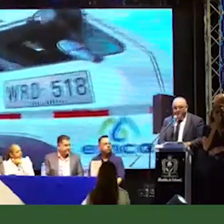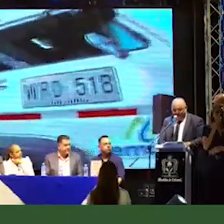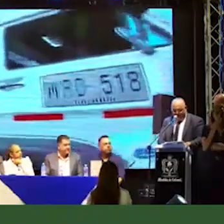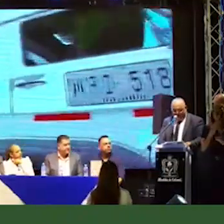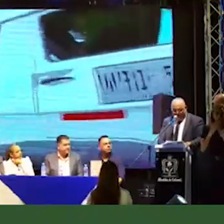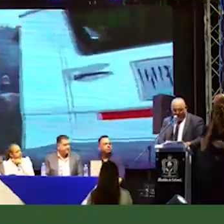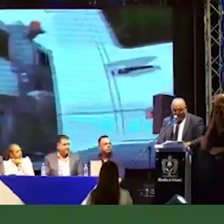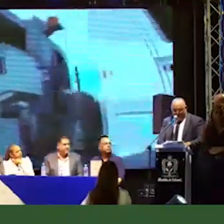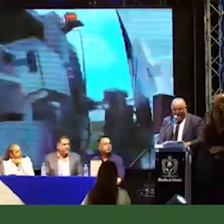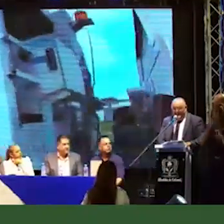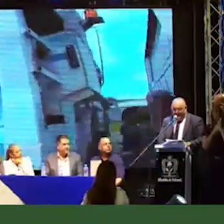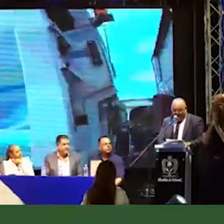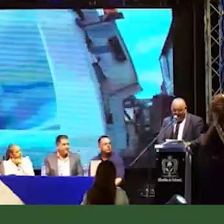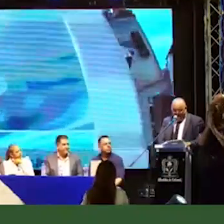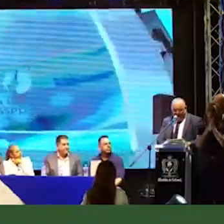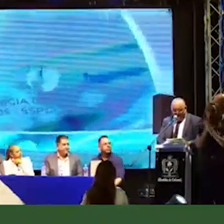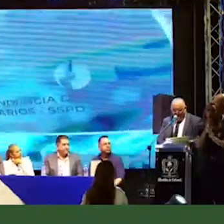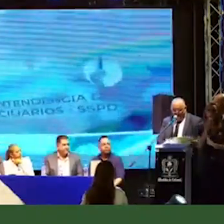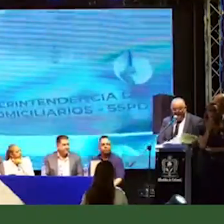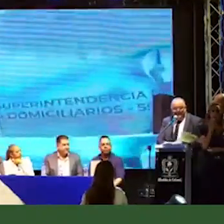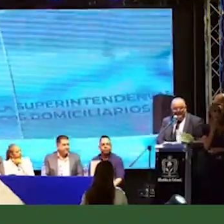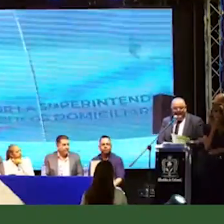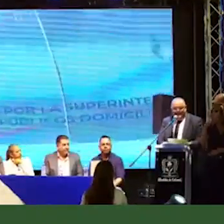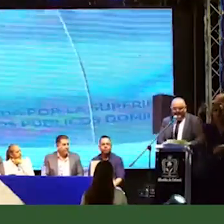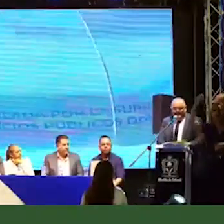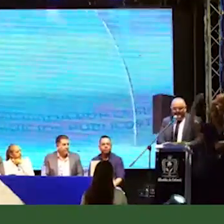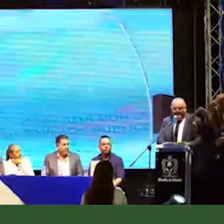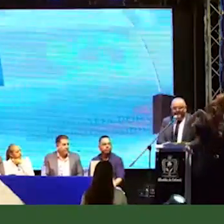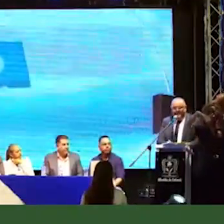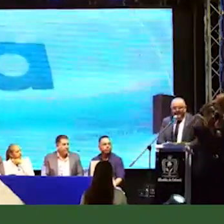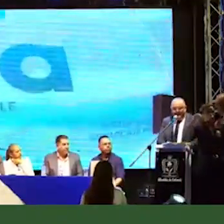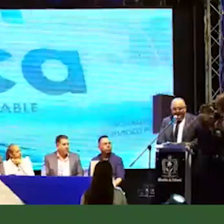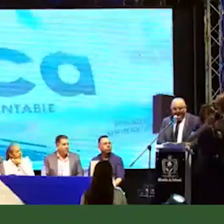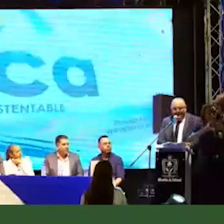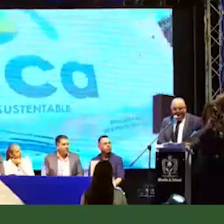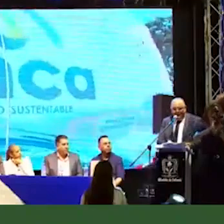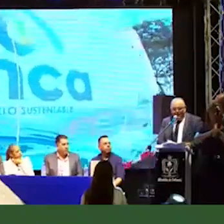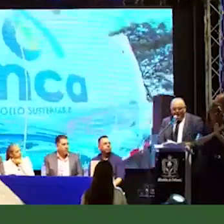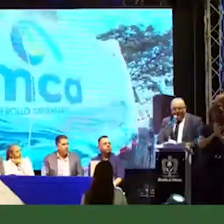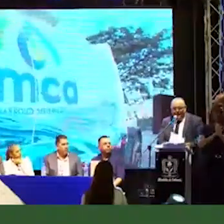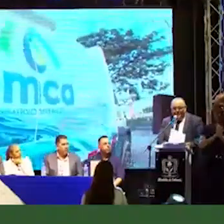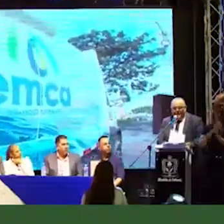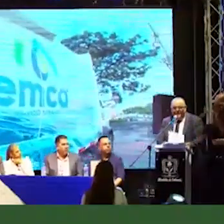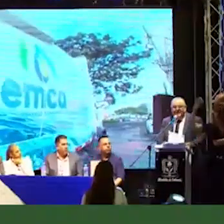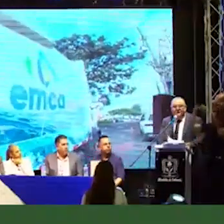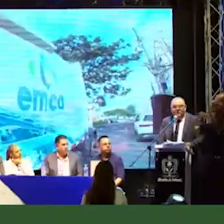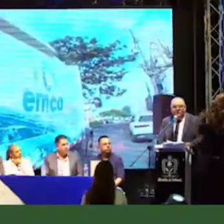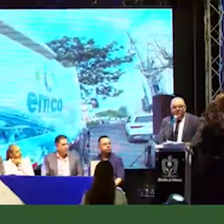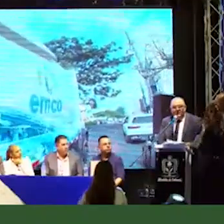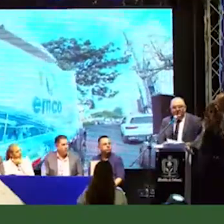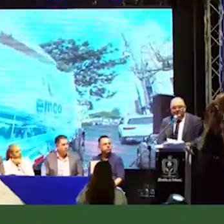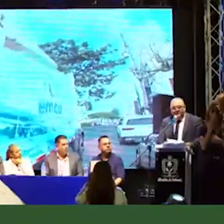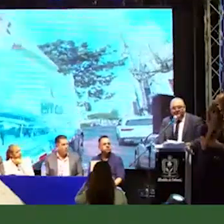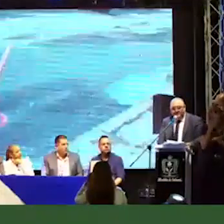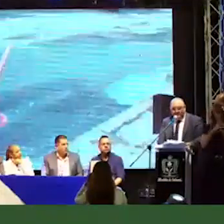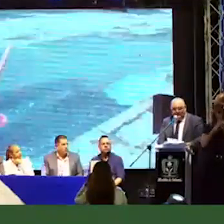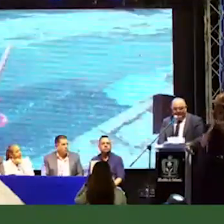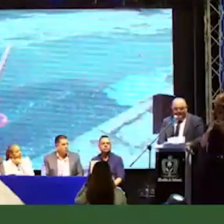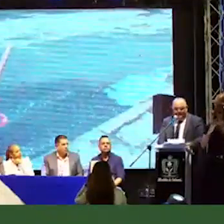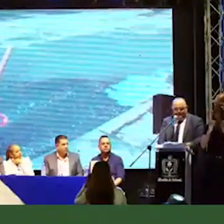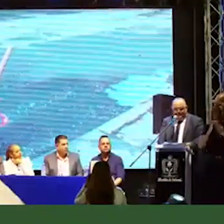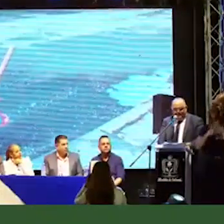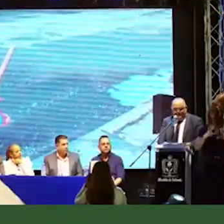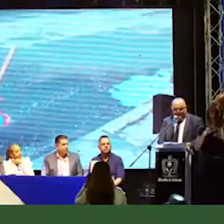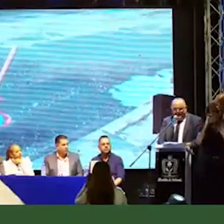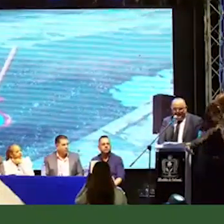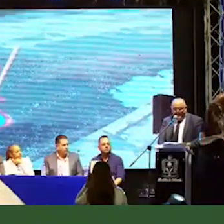prometedor para todos. Calarca, la ciudad más iluminada del eje cafetero. Calarca, una ciudad muy limpia y armoniosa. Basura